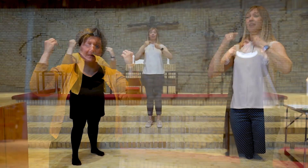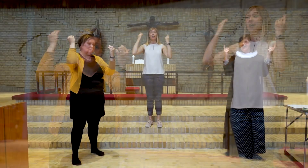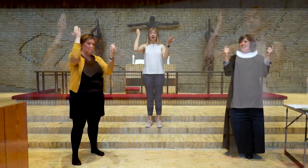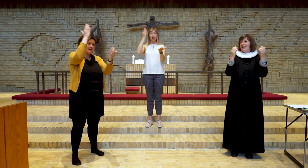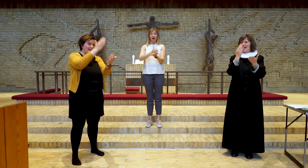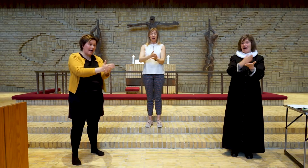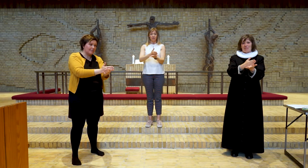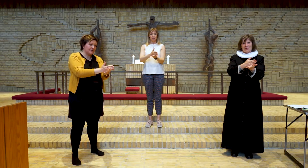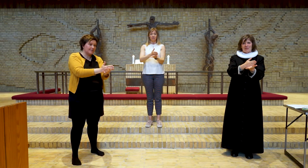Amen.